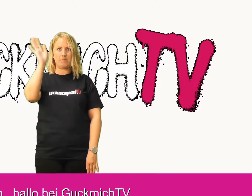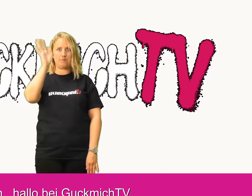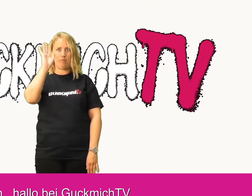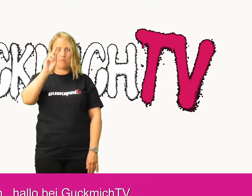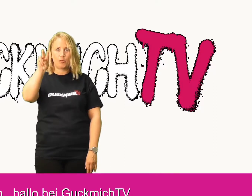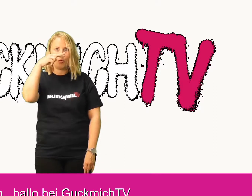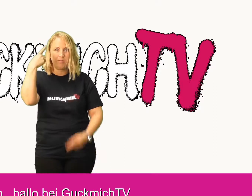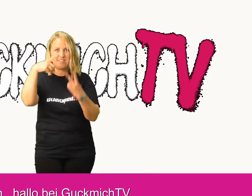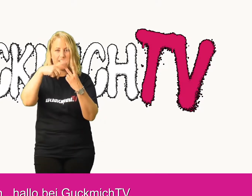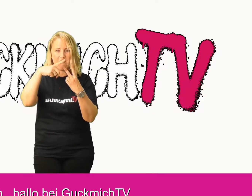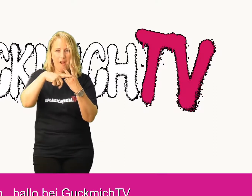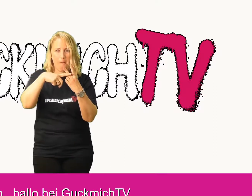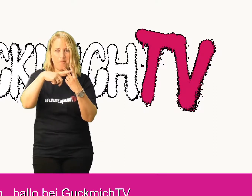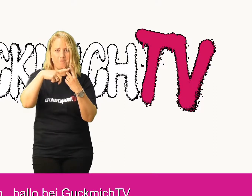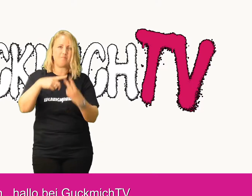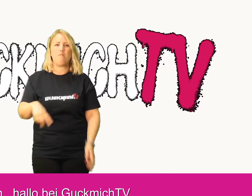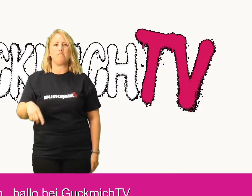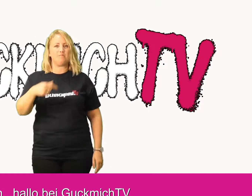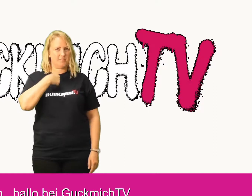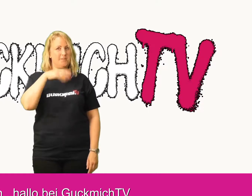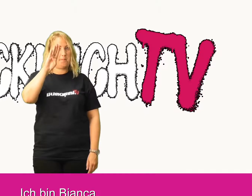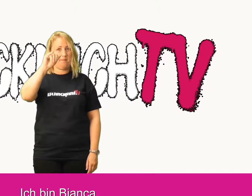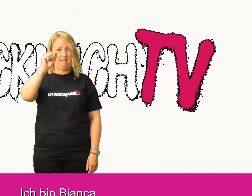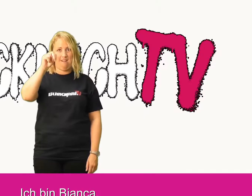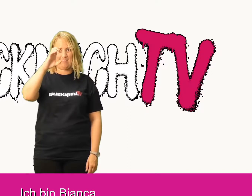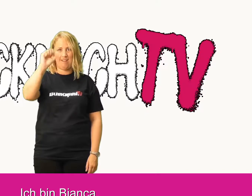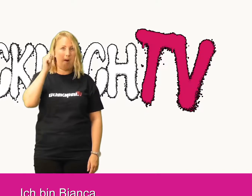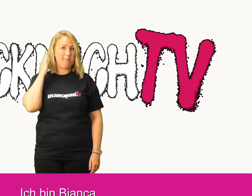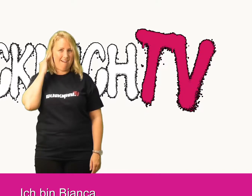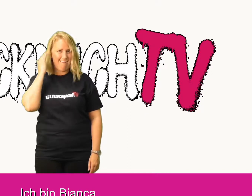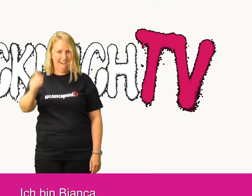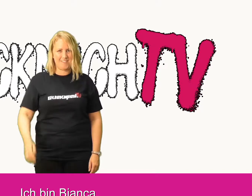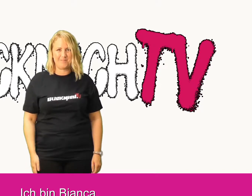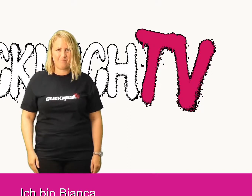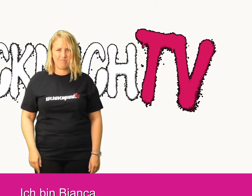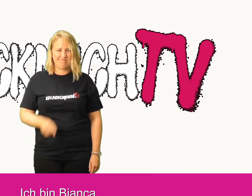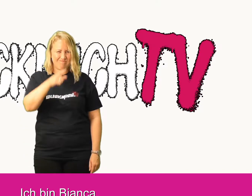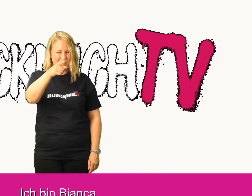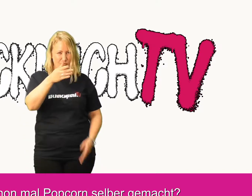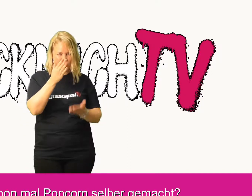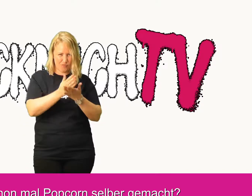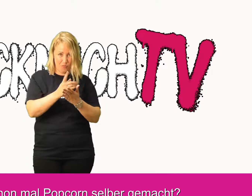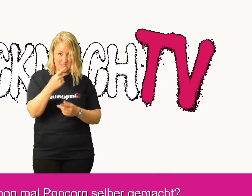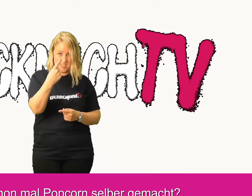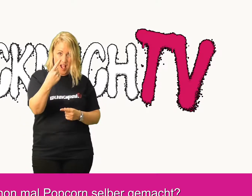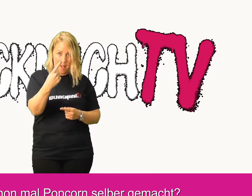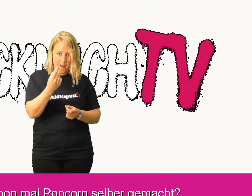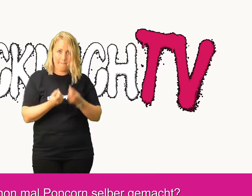hallo bei guckmich tv ich bin bianca habt ihr schon mal